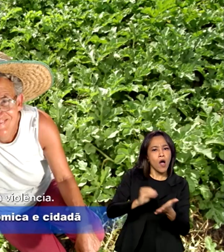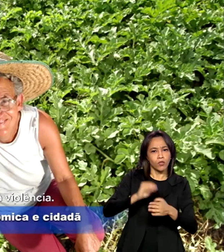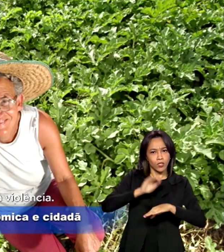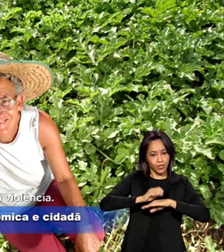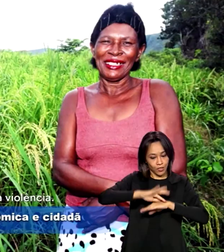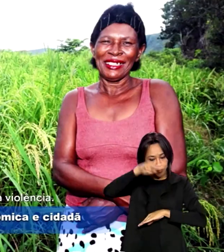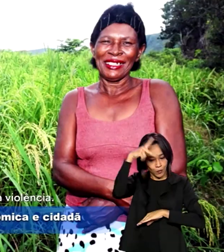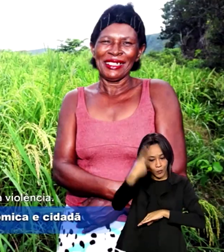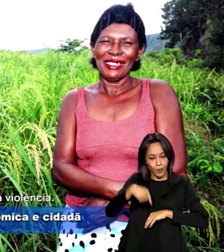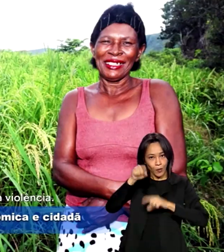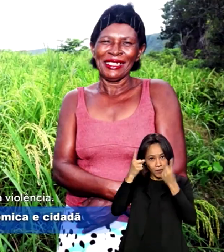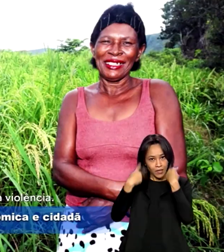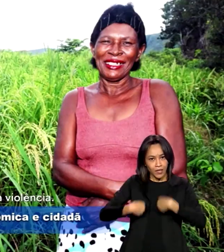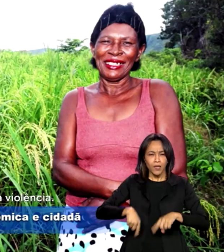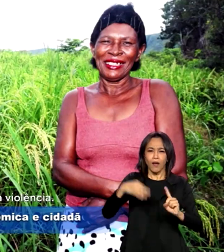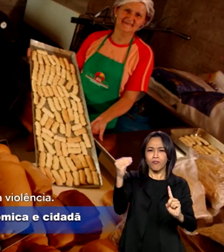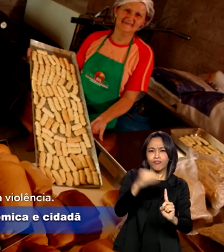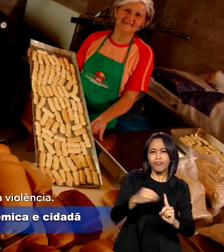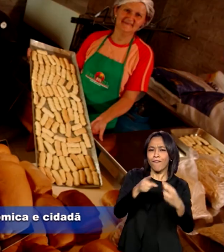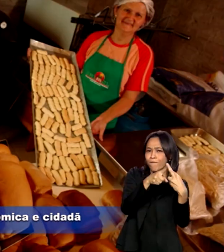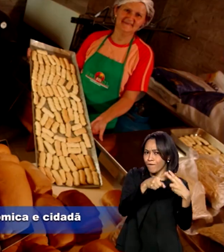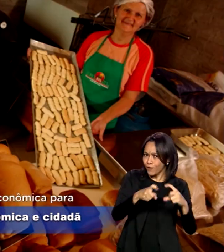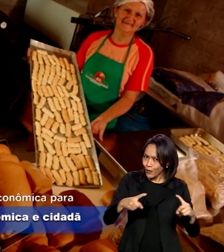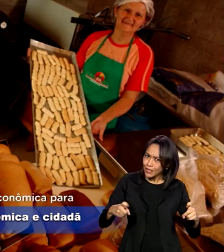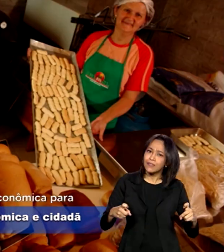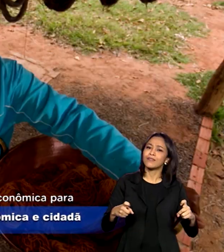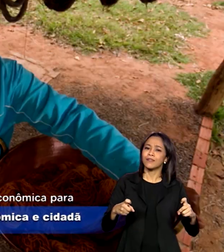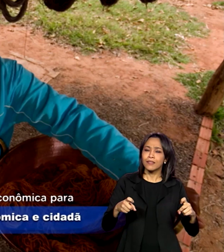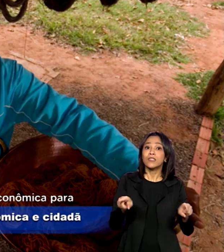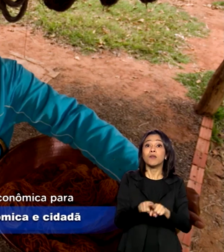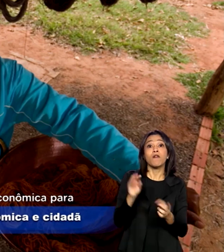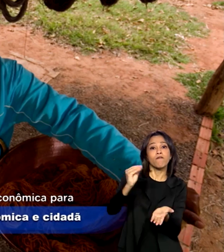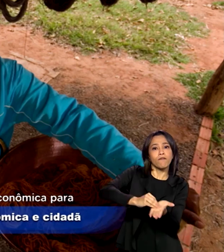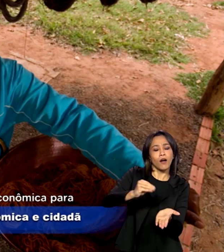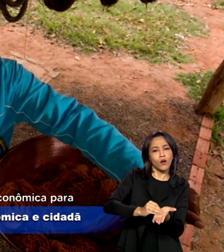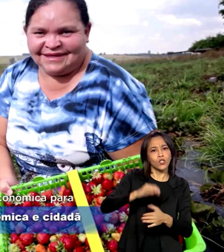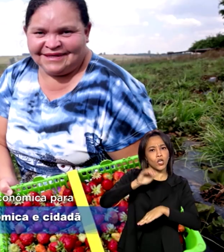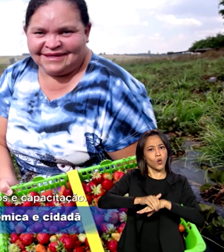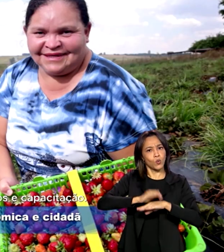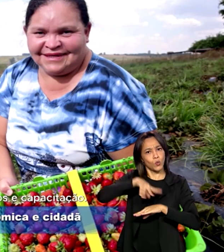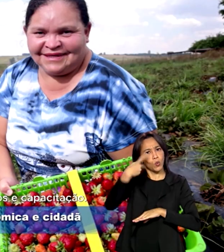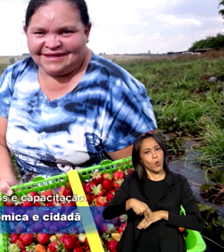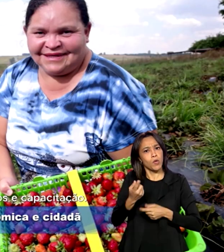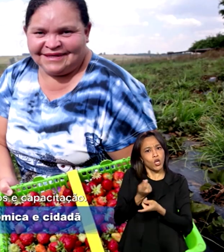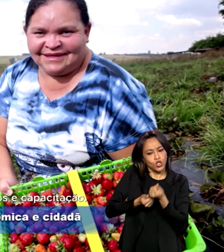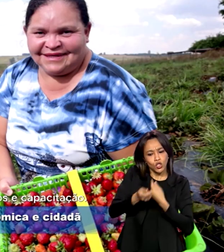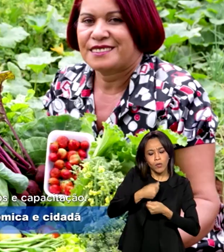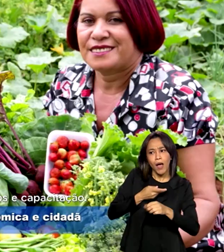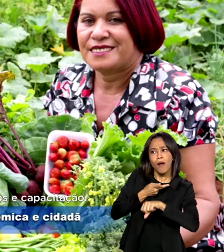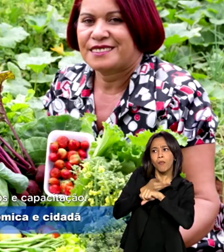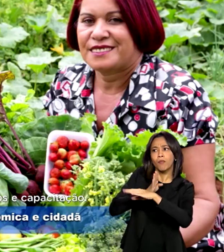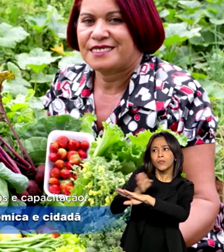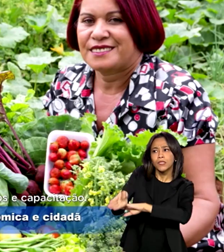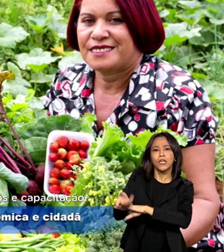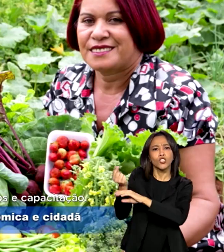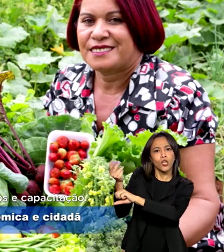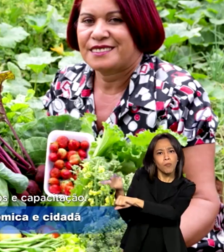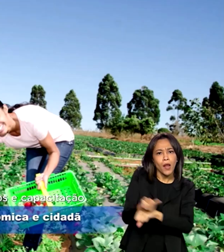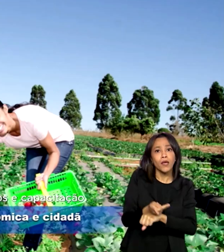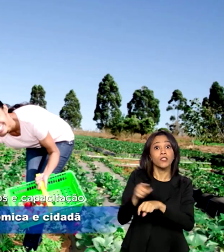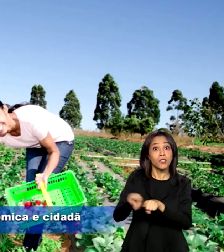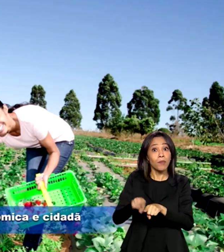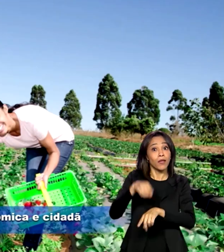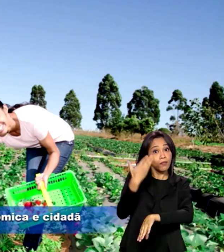física e a vulnerabilidade à violência. A falta de autonomia econômica para acessar recursos produtivos e